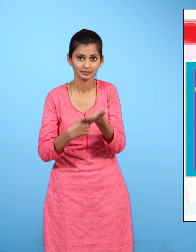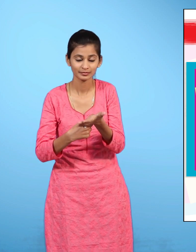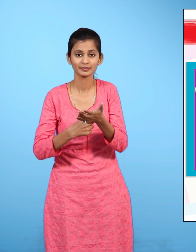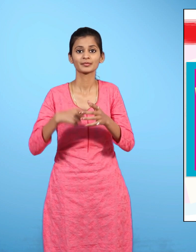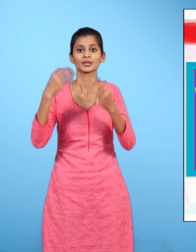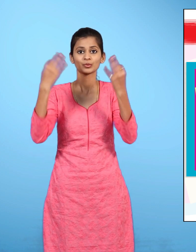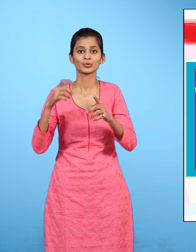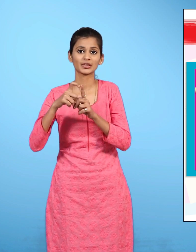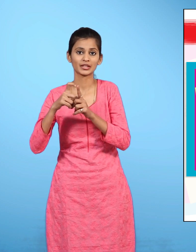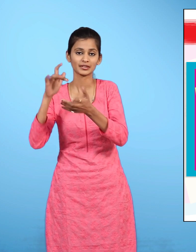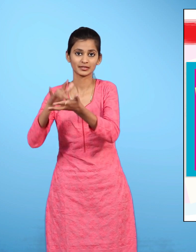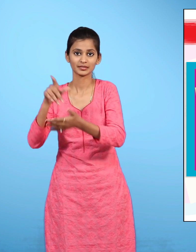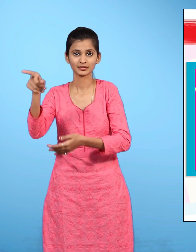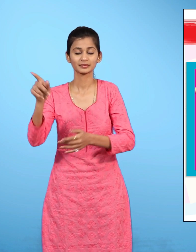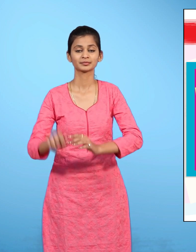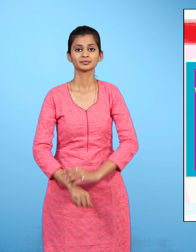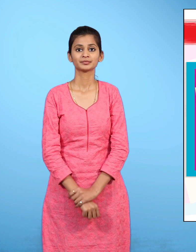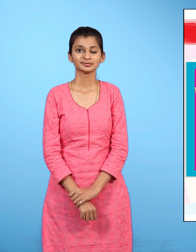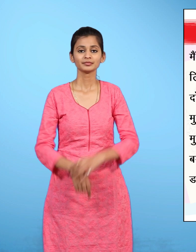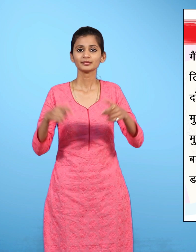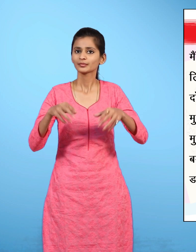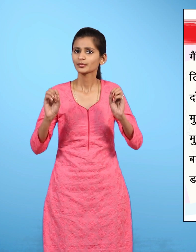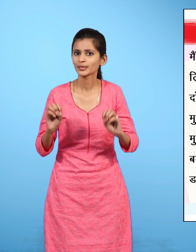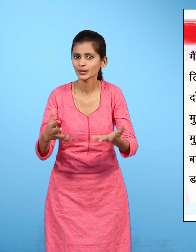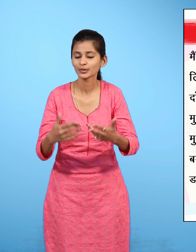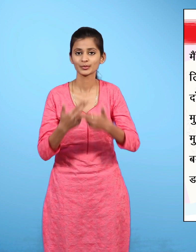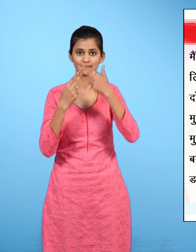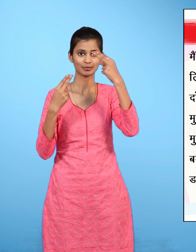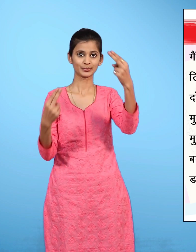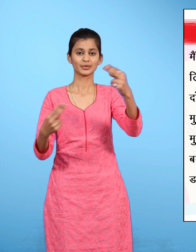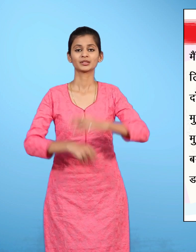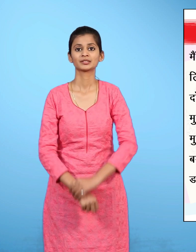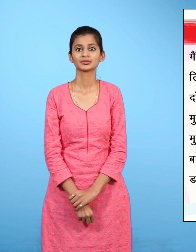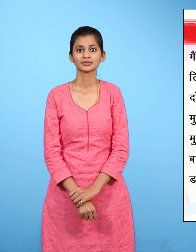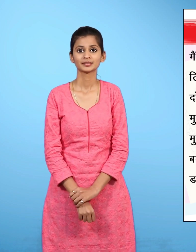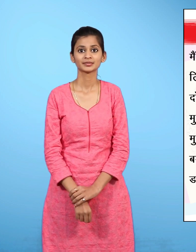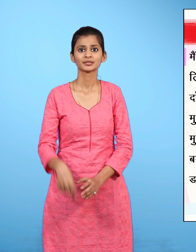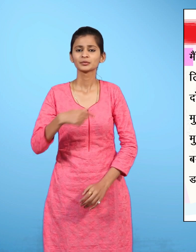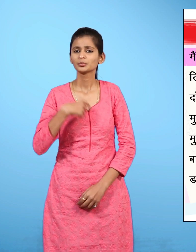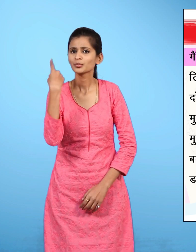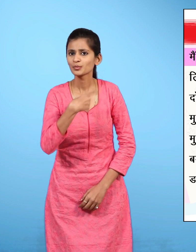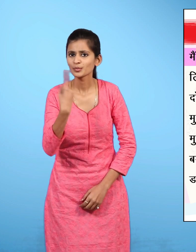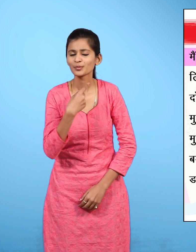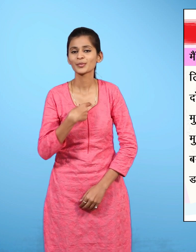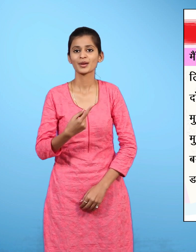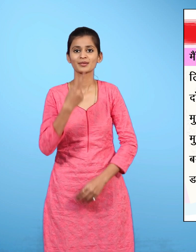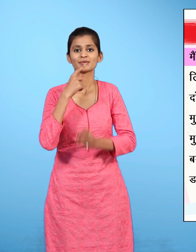नई दिल्ली तो अब सुनते हैं पाठ मैं हूँ एक चिठी